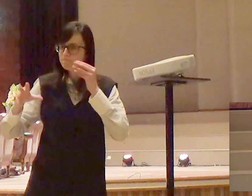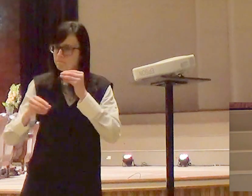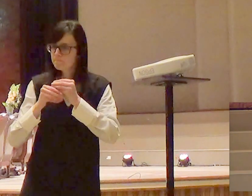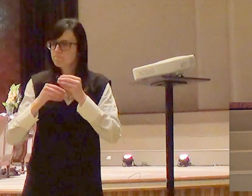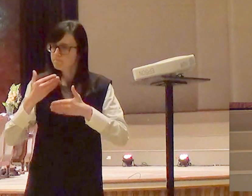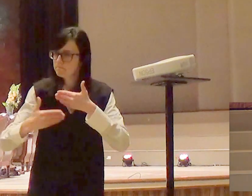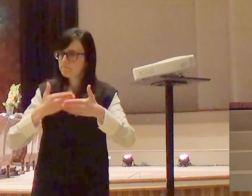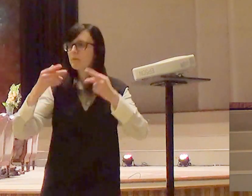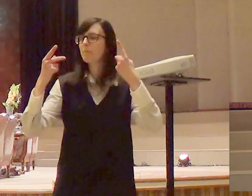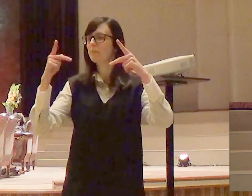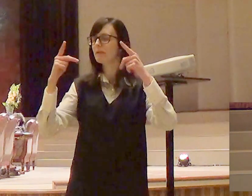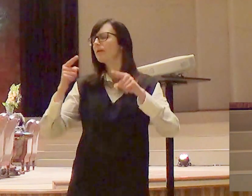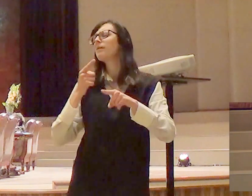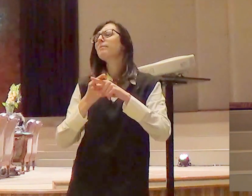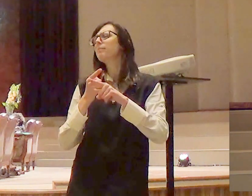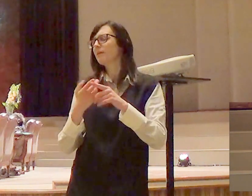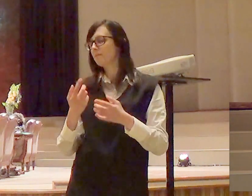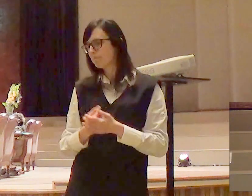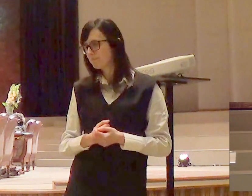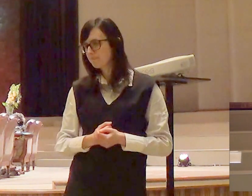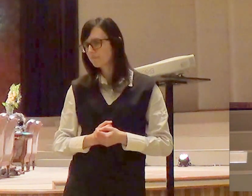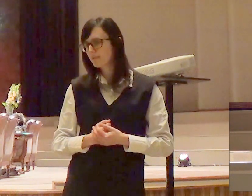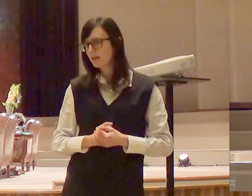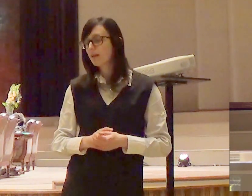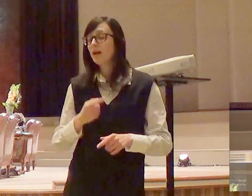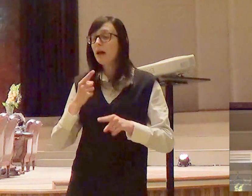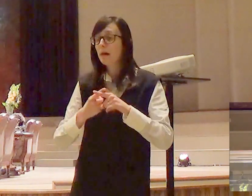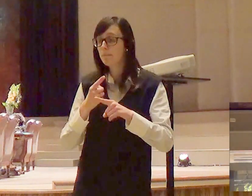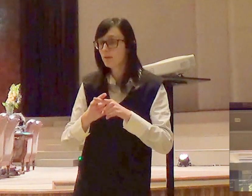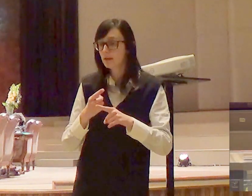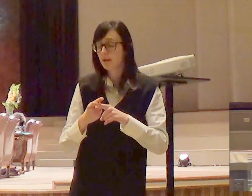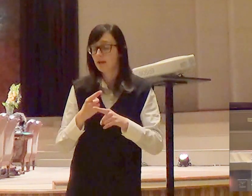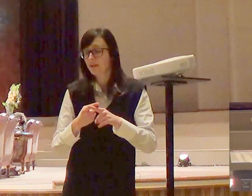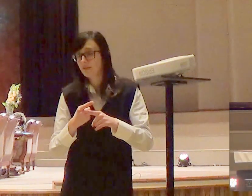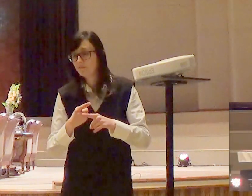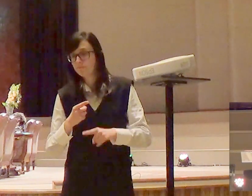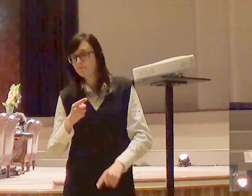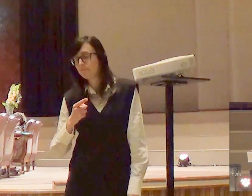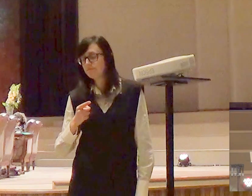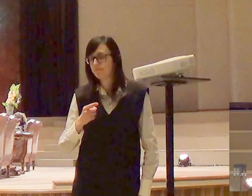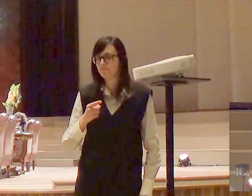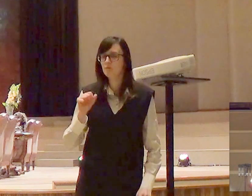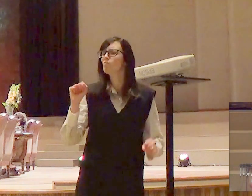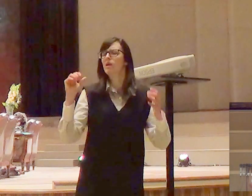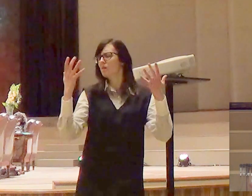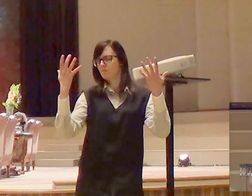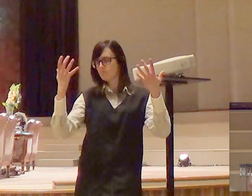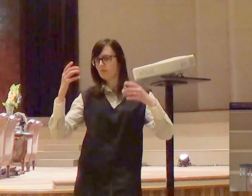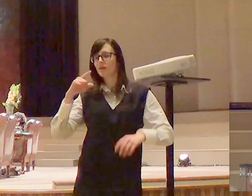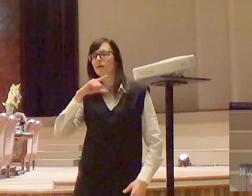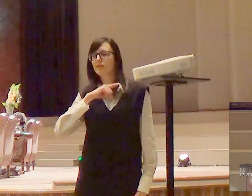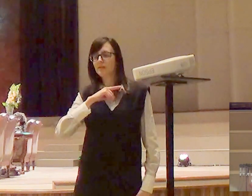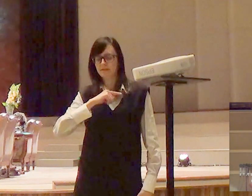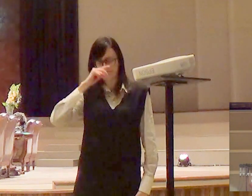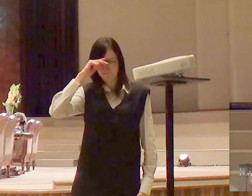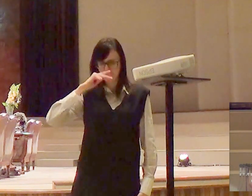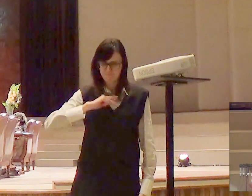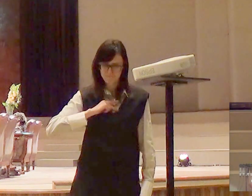passo nessa jornada de rebeldia é